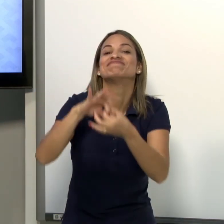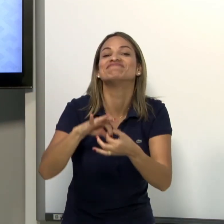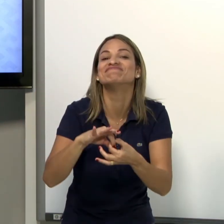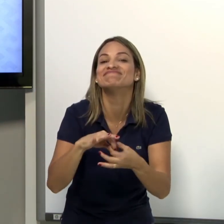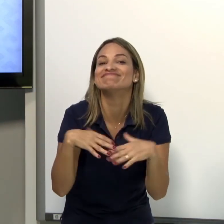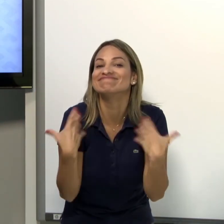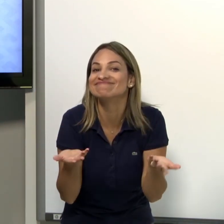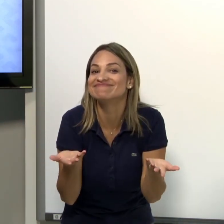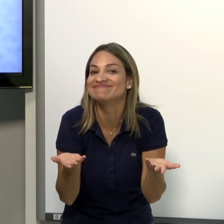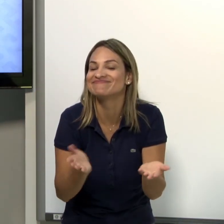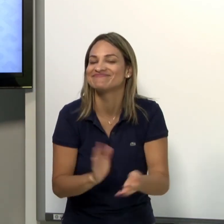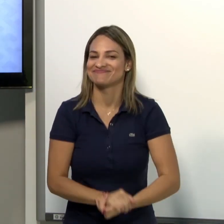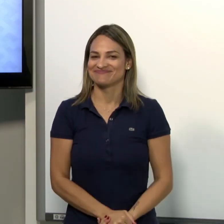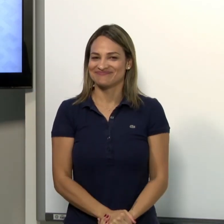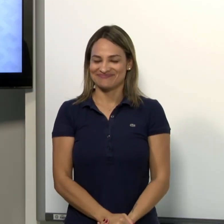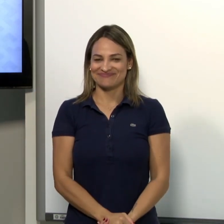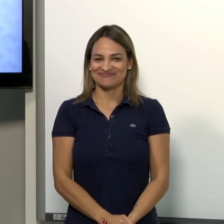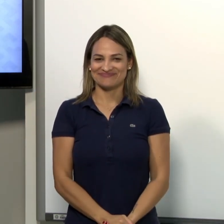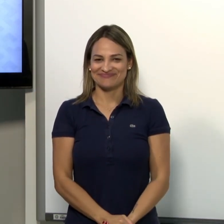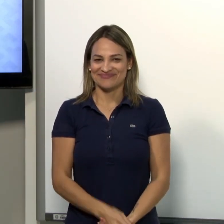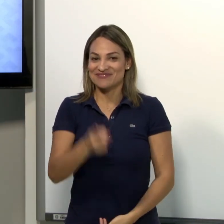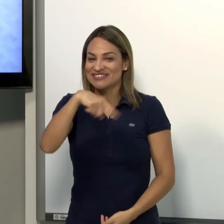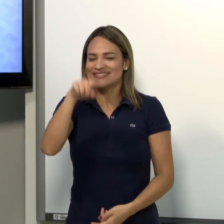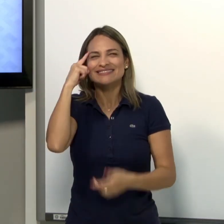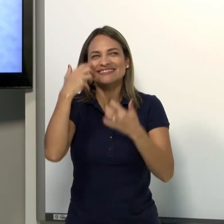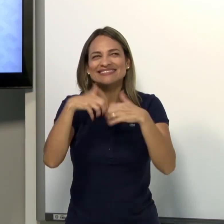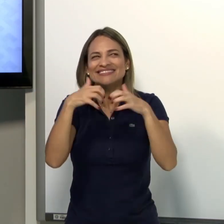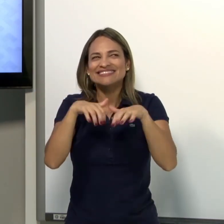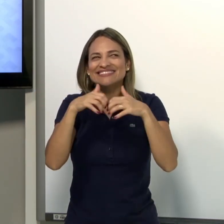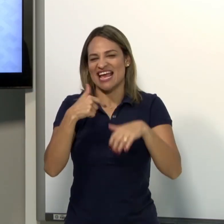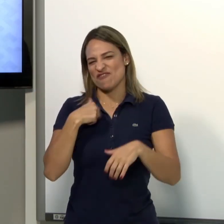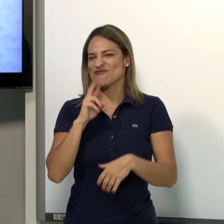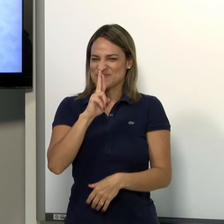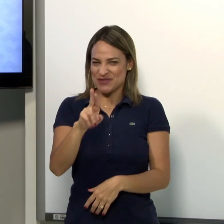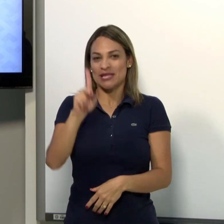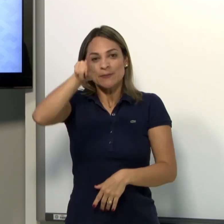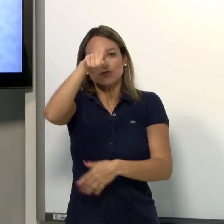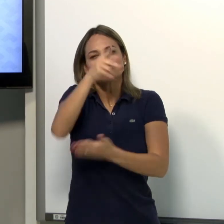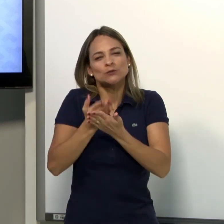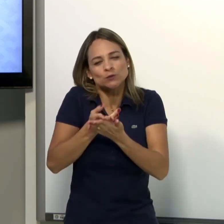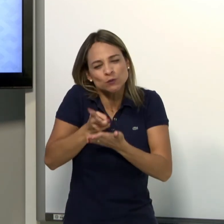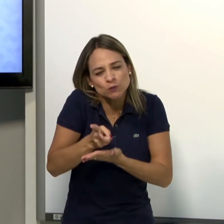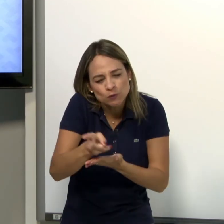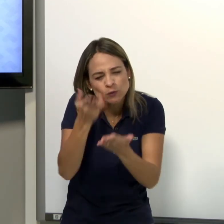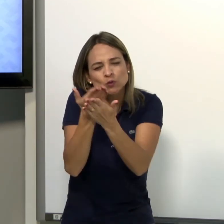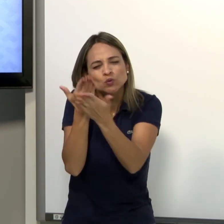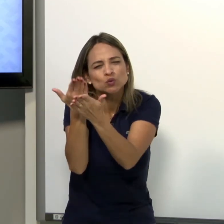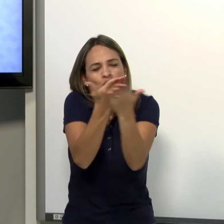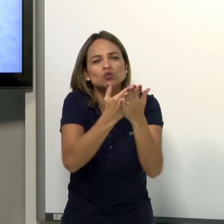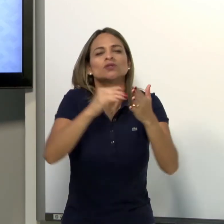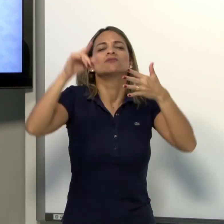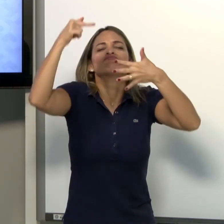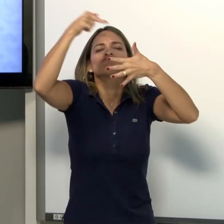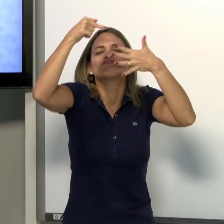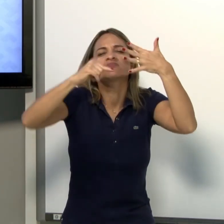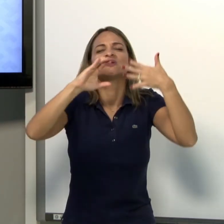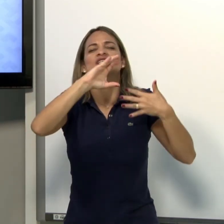de instrumento. Então, qual está correta? Vocês vão refletir um pouquinho. Eu vou dar a resposta. Mas eu quero que vocês sempre